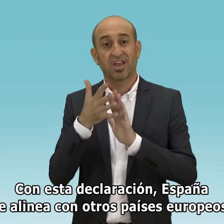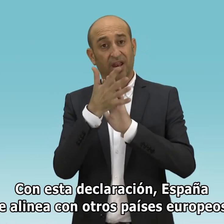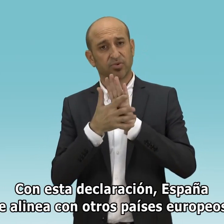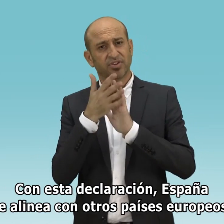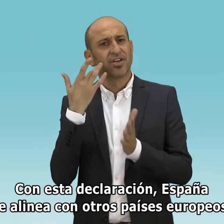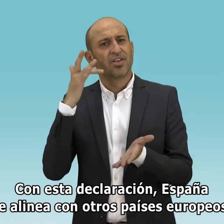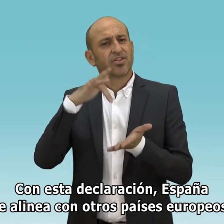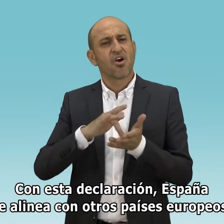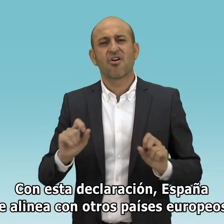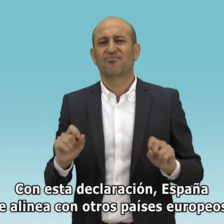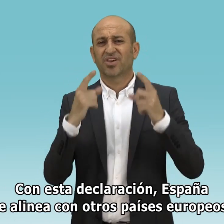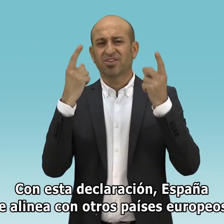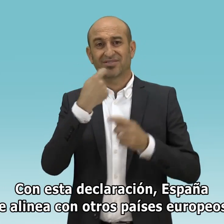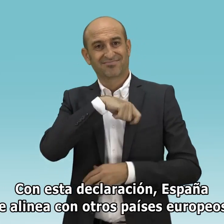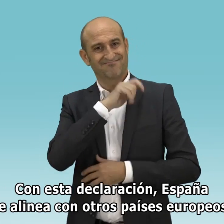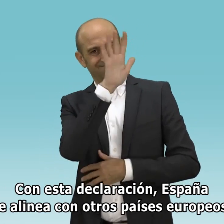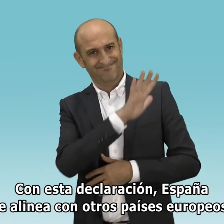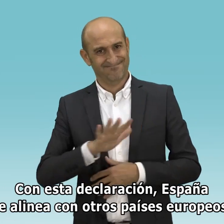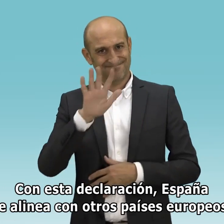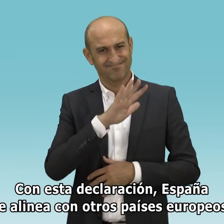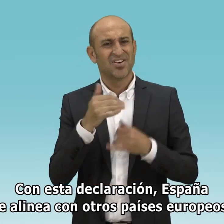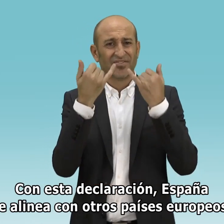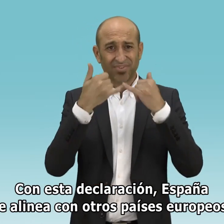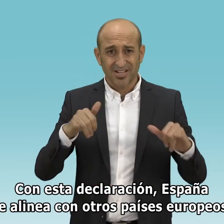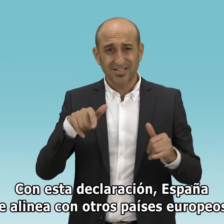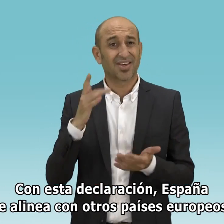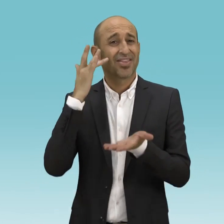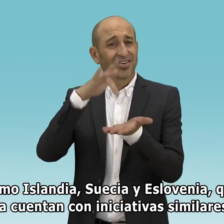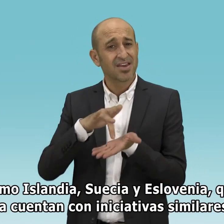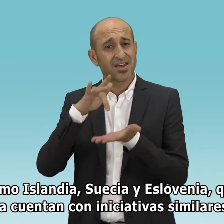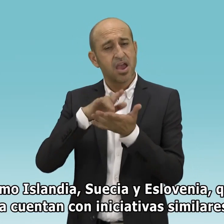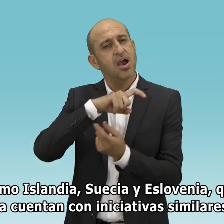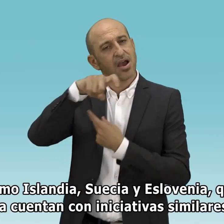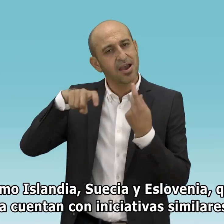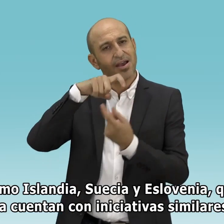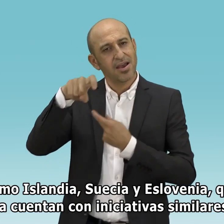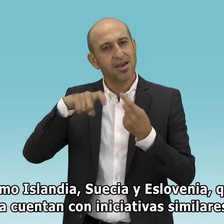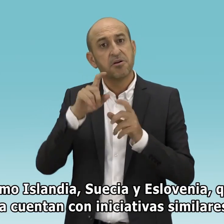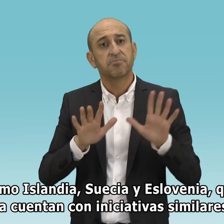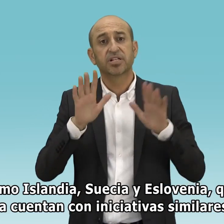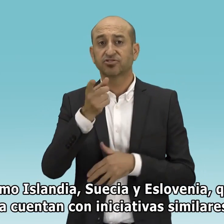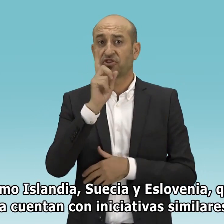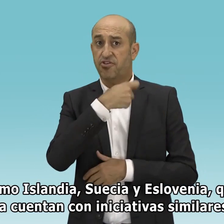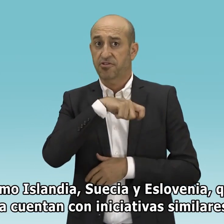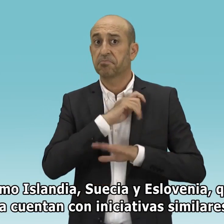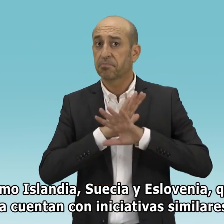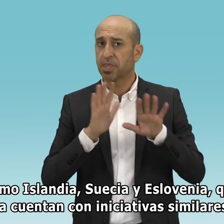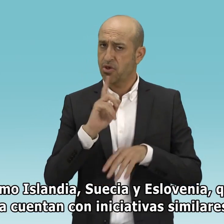esta declaración, España se alinea con otros países europeos, como Islandia, Suecia y